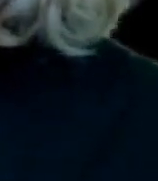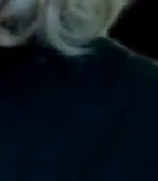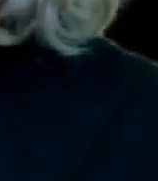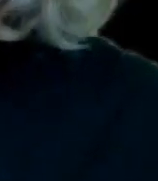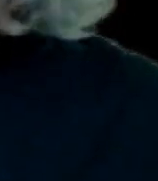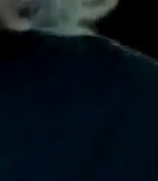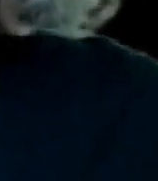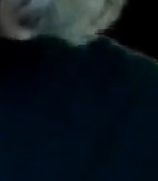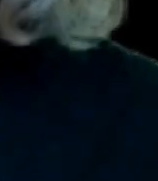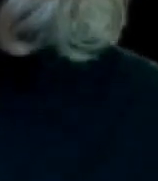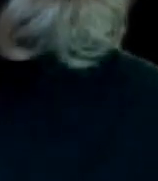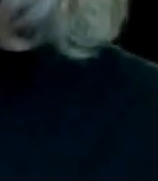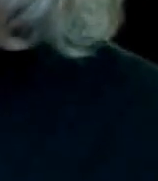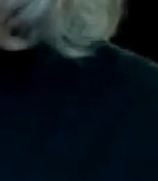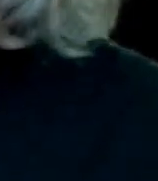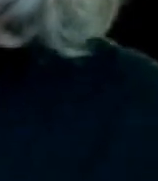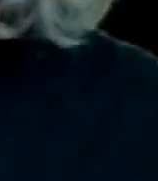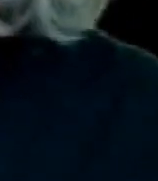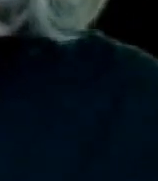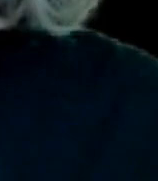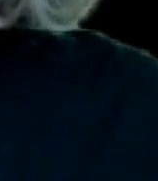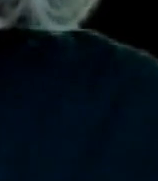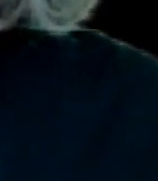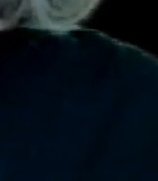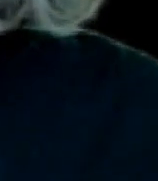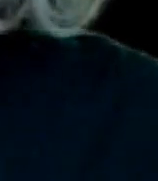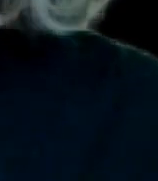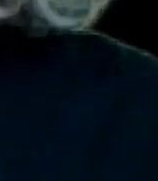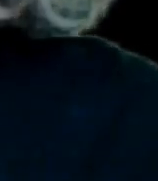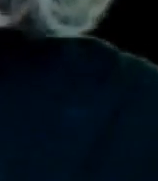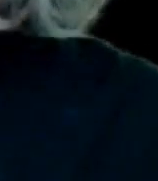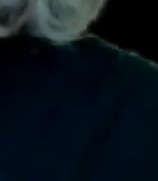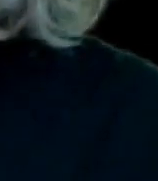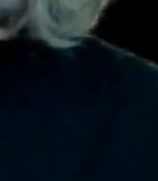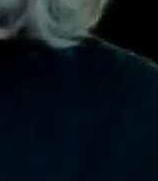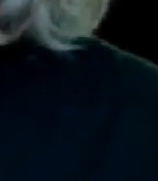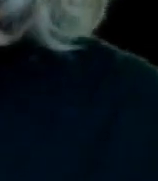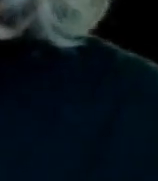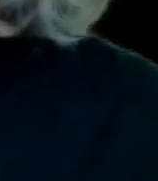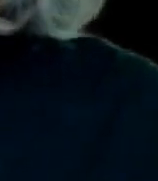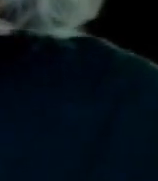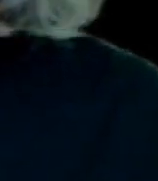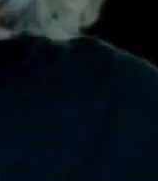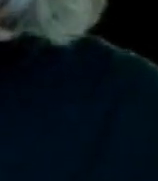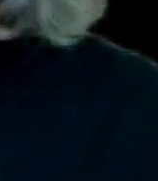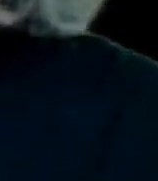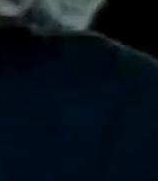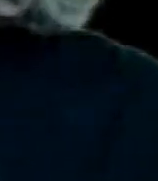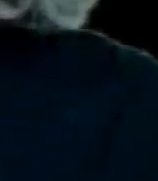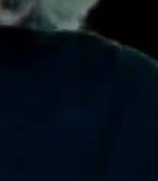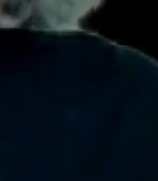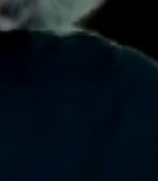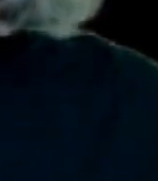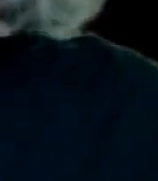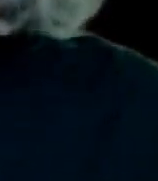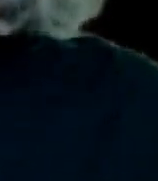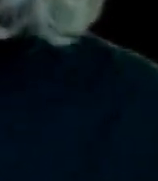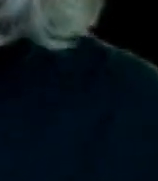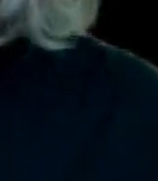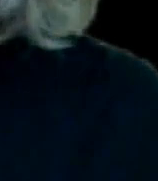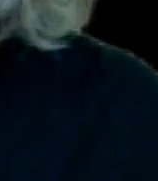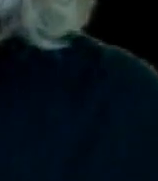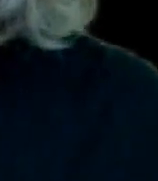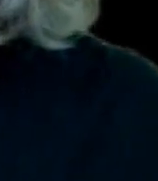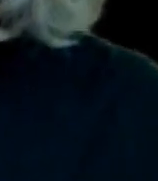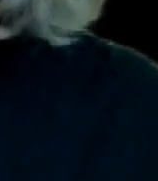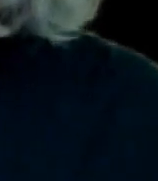viendo que sí es posible como también estaba platicando con personas de España y ellos también tienen